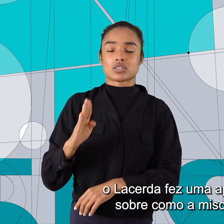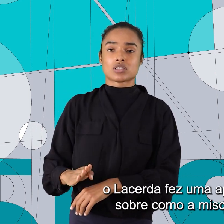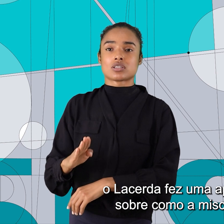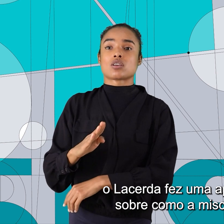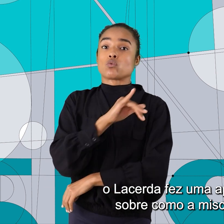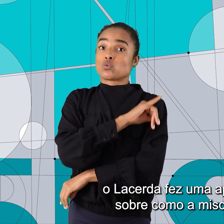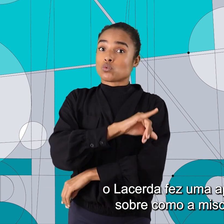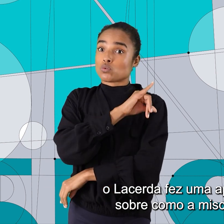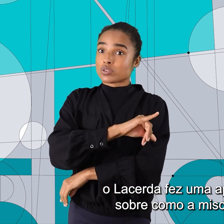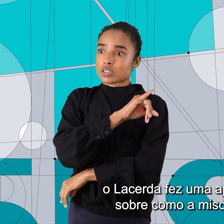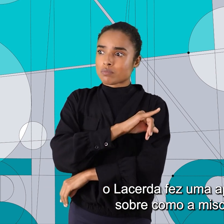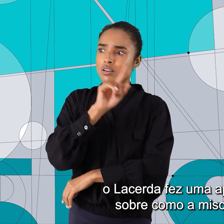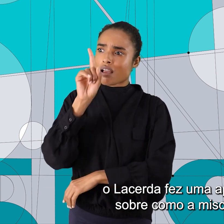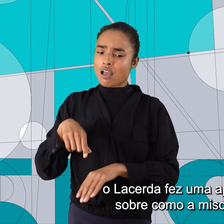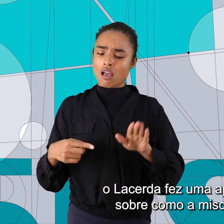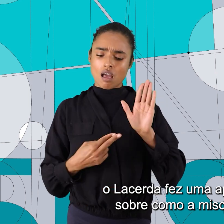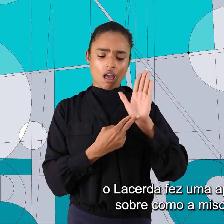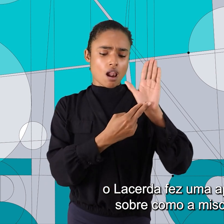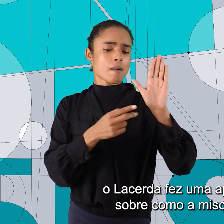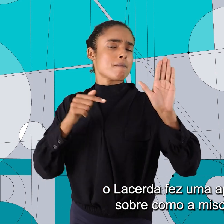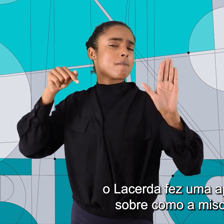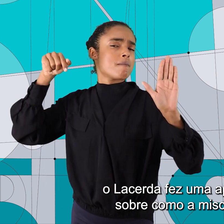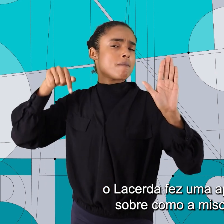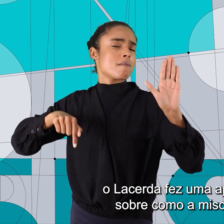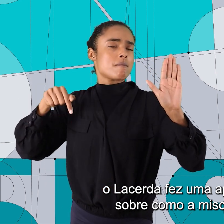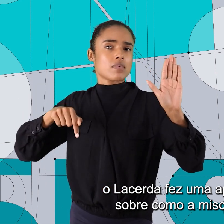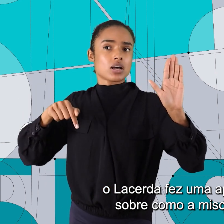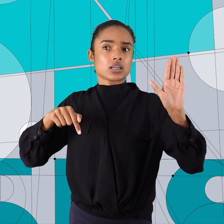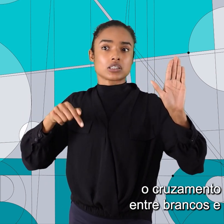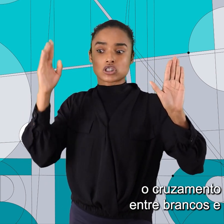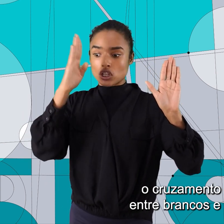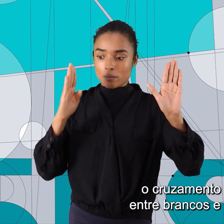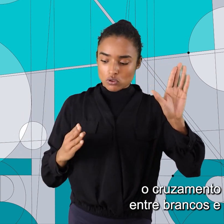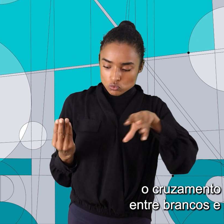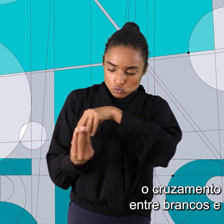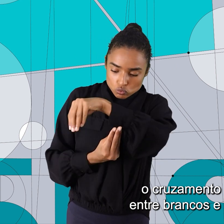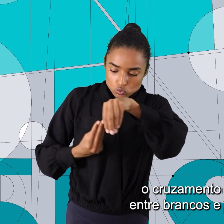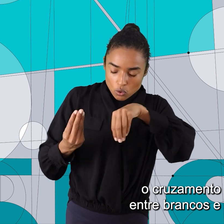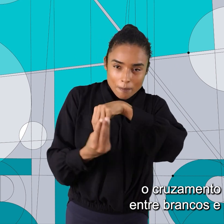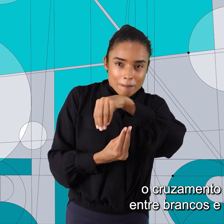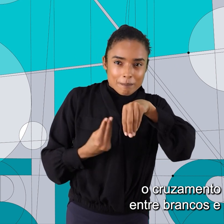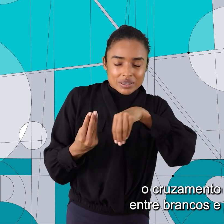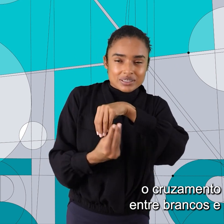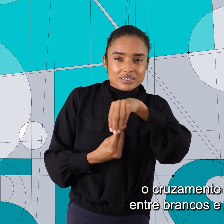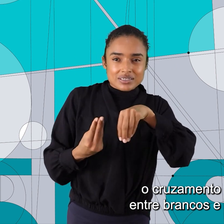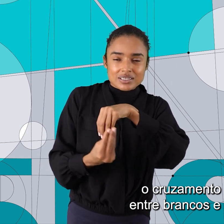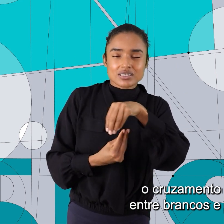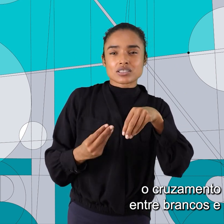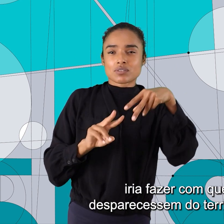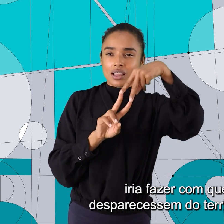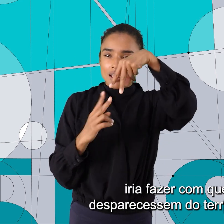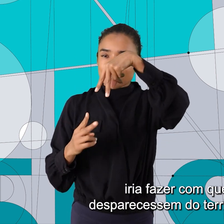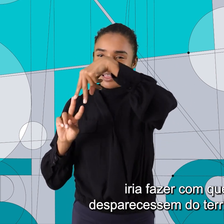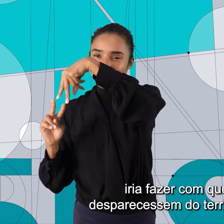o Lacerda fez uma apresentação sobre como a miscigenação, o cruzamento racial entre brancos e negros,